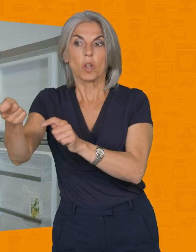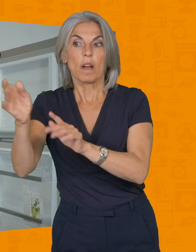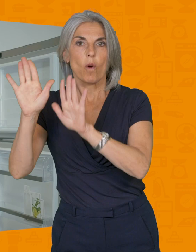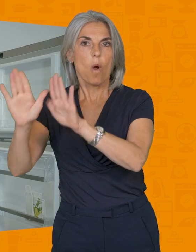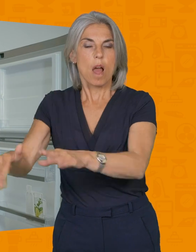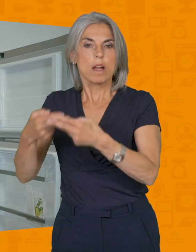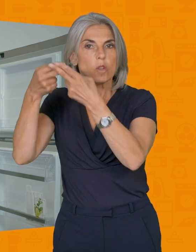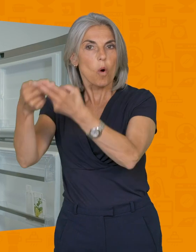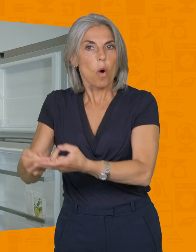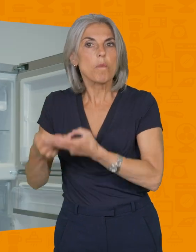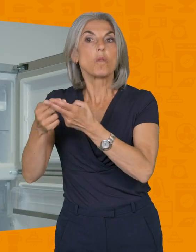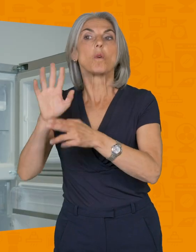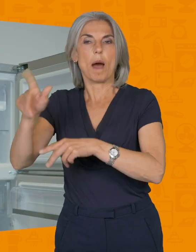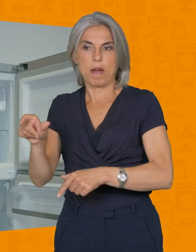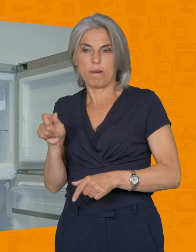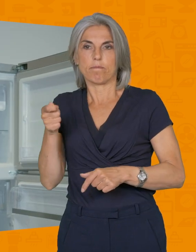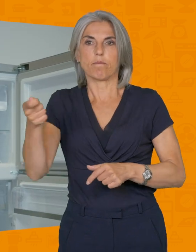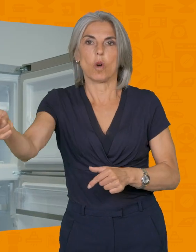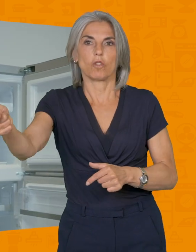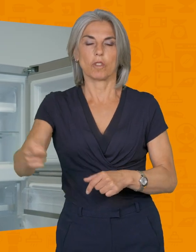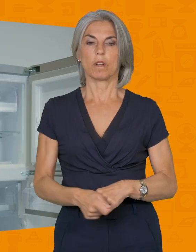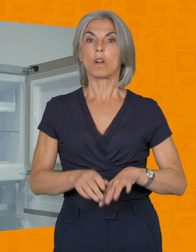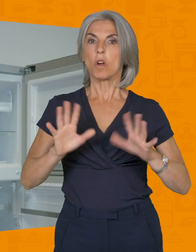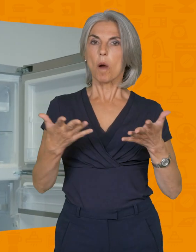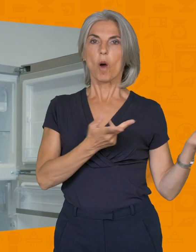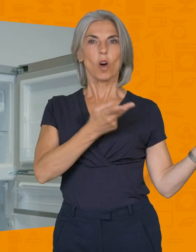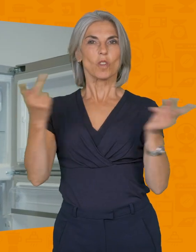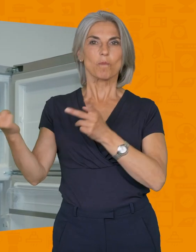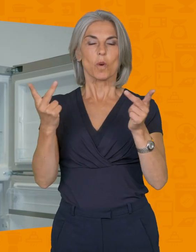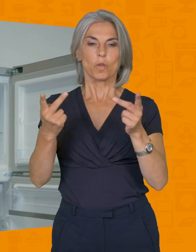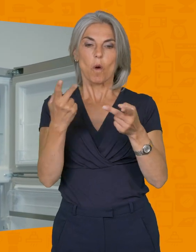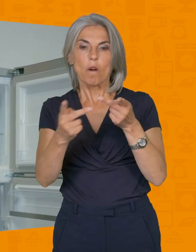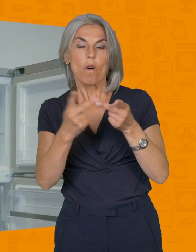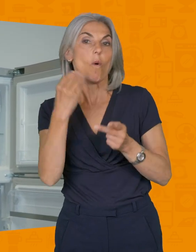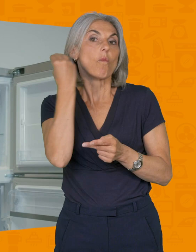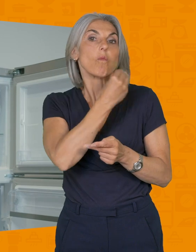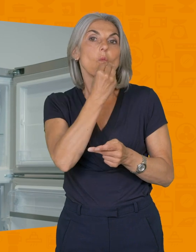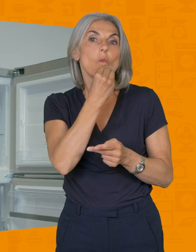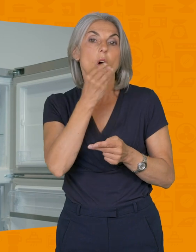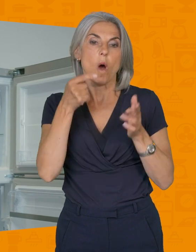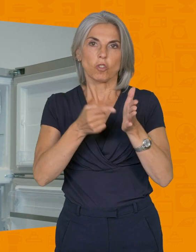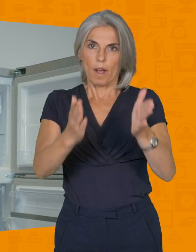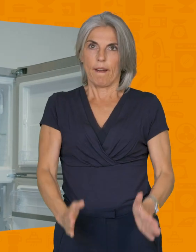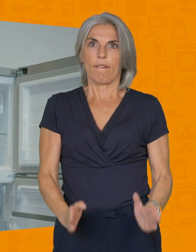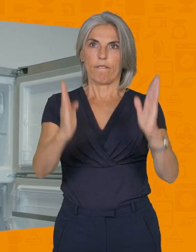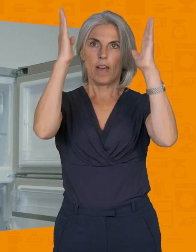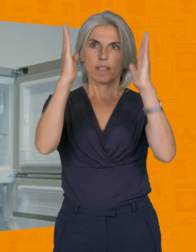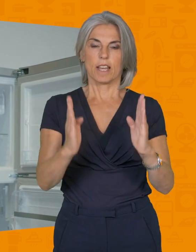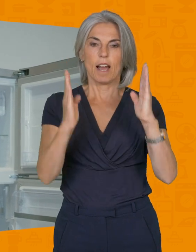laissez reposer. Alors la meilleure manière de transporter un appareil de froid, c'est vertical. Alors évidemment pour le transporter, vous devrez le